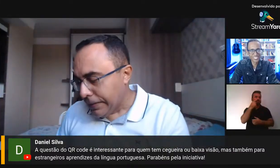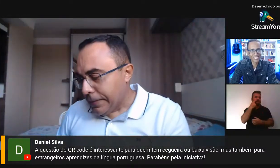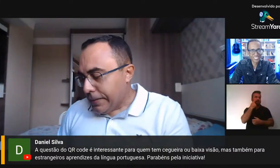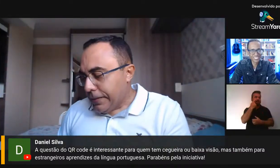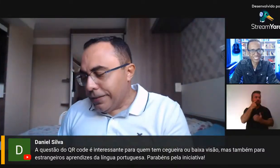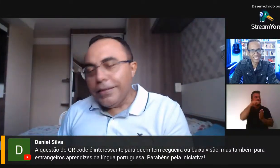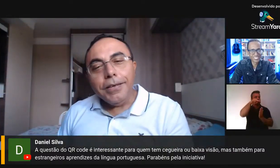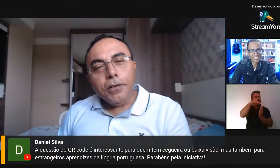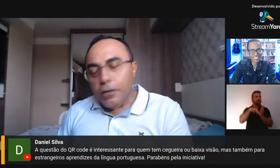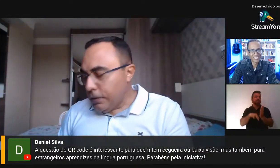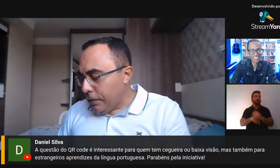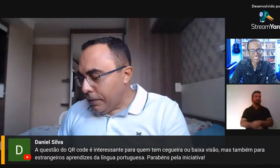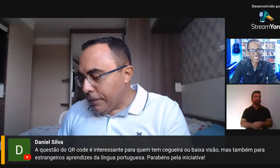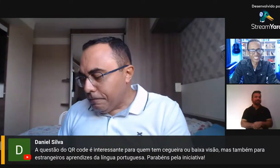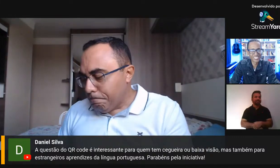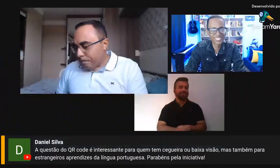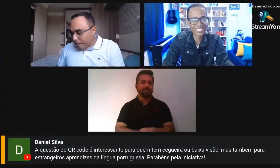são.